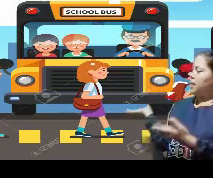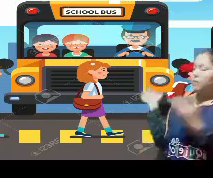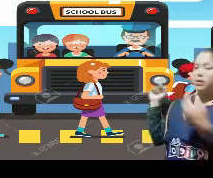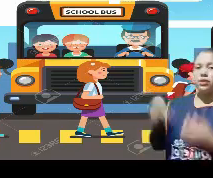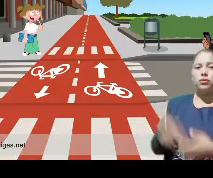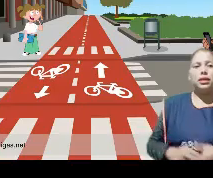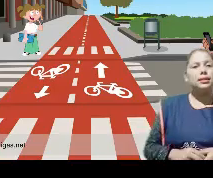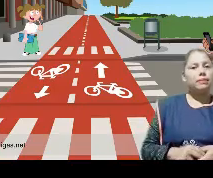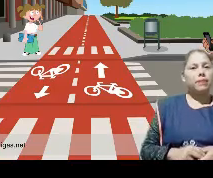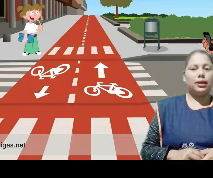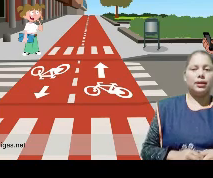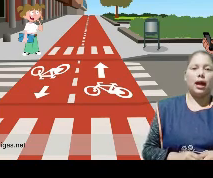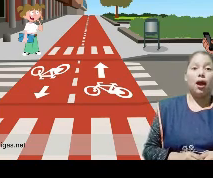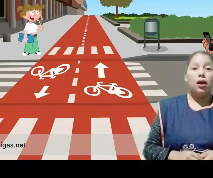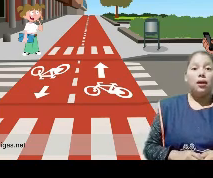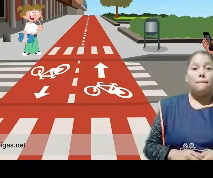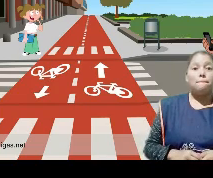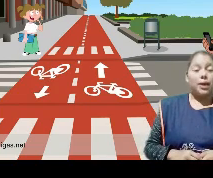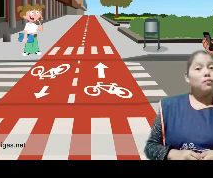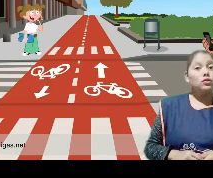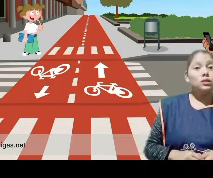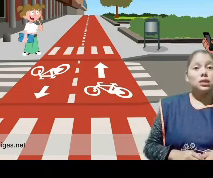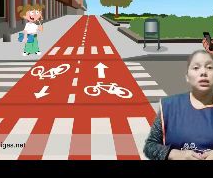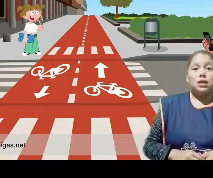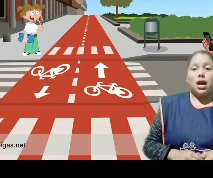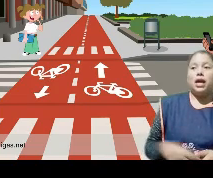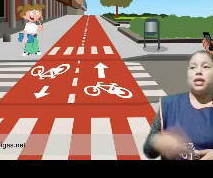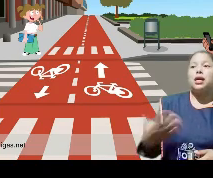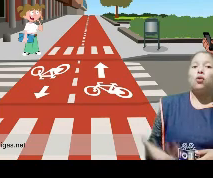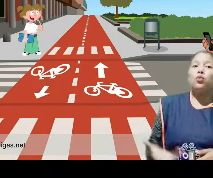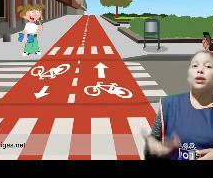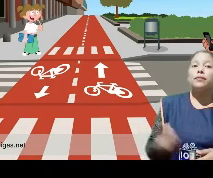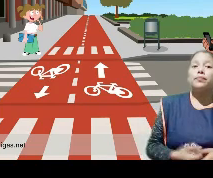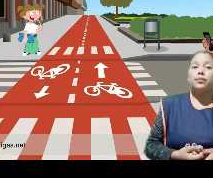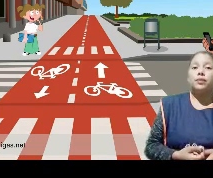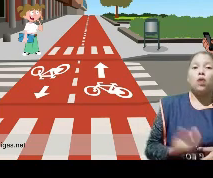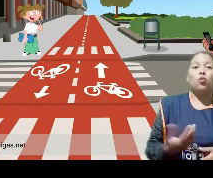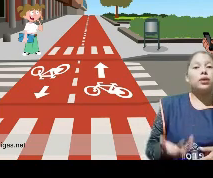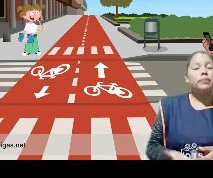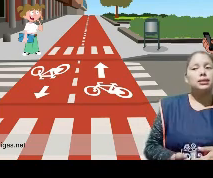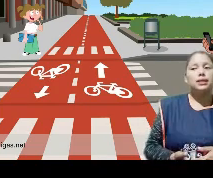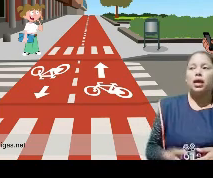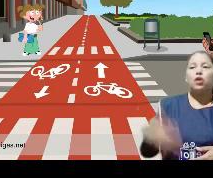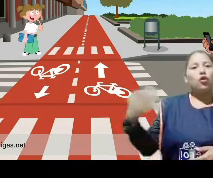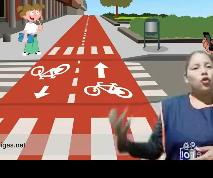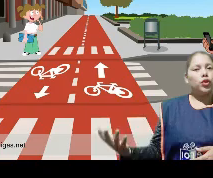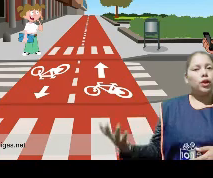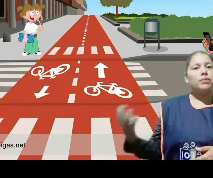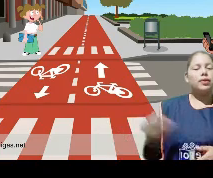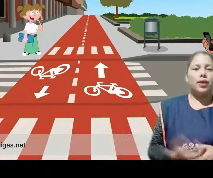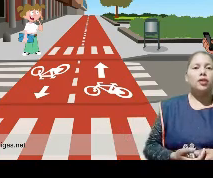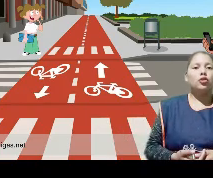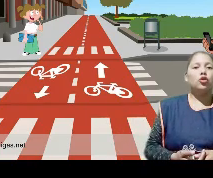Miren, mis niños, esta imagen de acá. Vemos ahí, a una pista, con